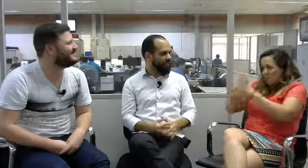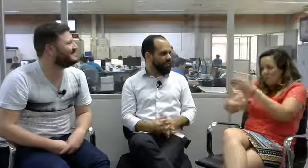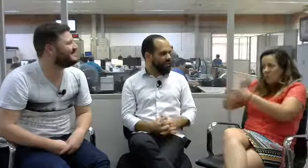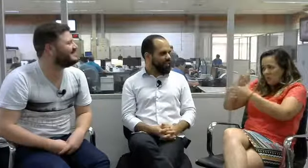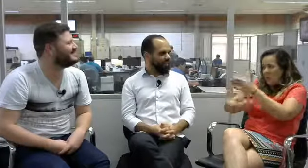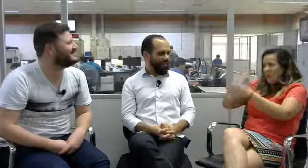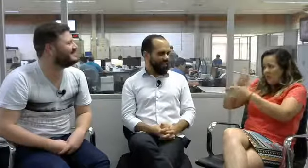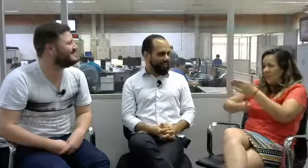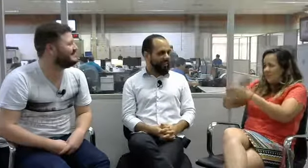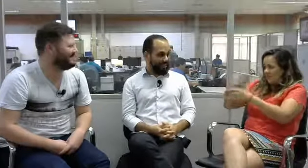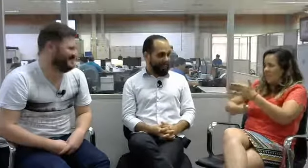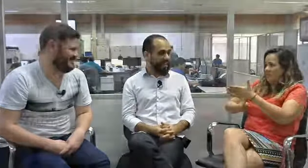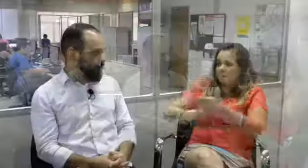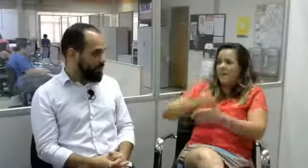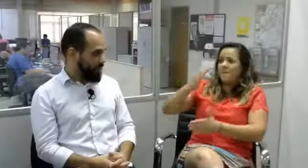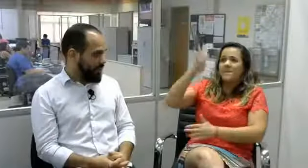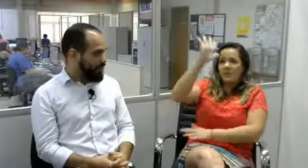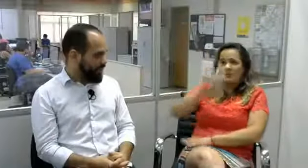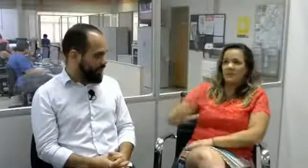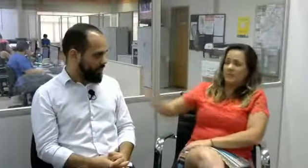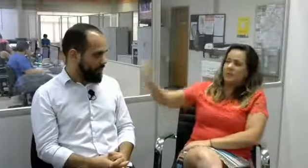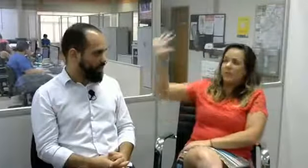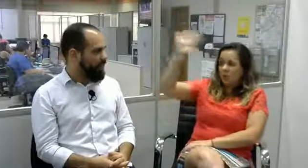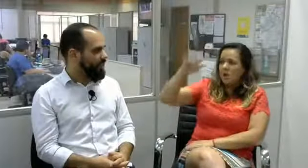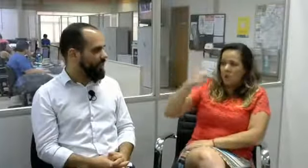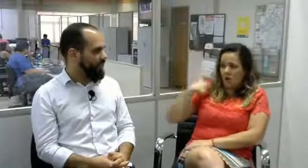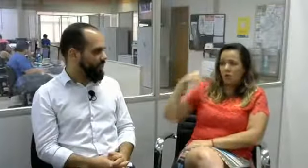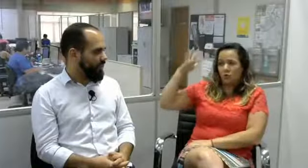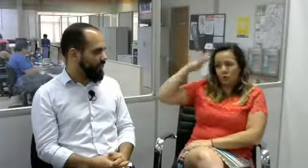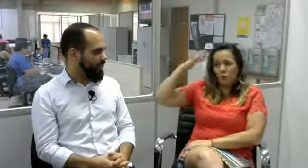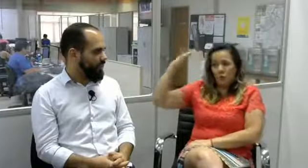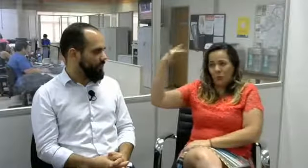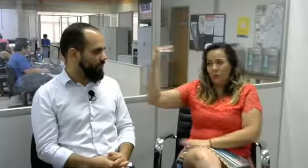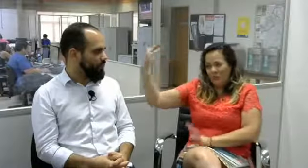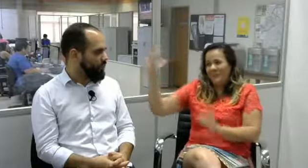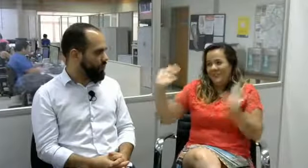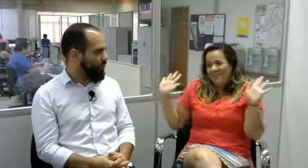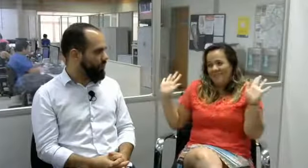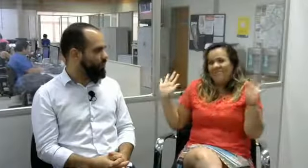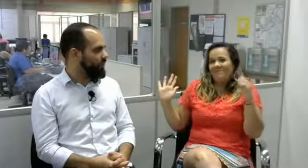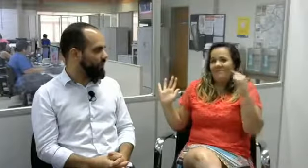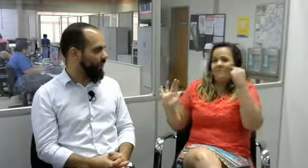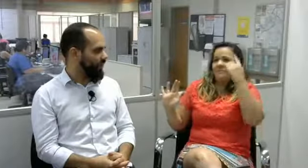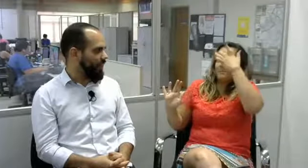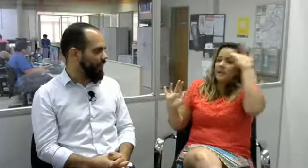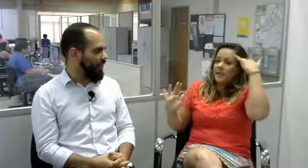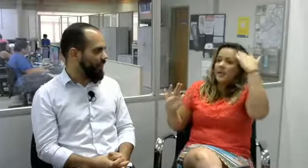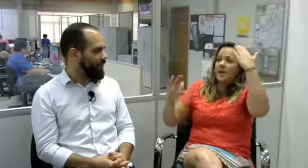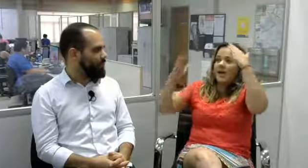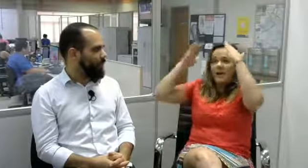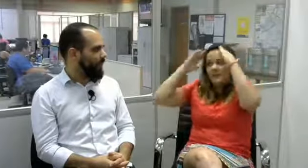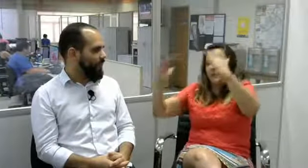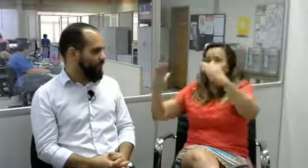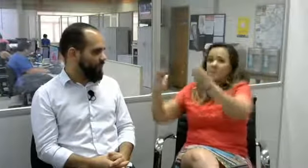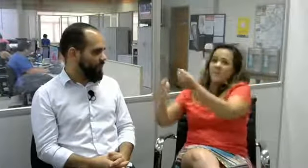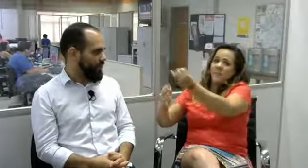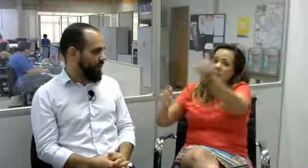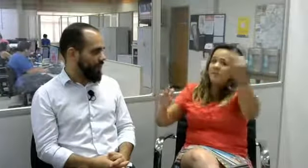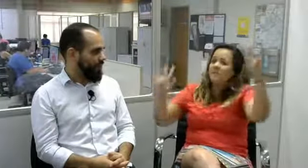Ela diz que é necessário continuar lutando, né? No Brasil todo, ela acha que as